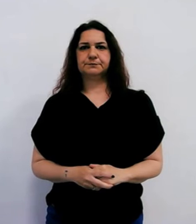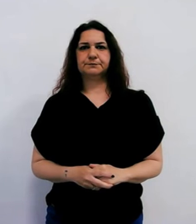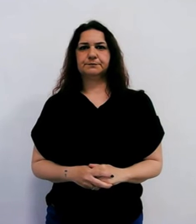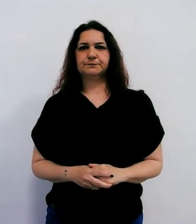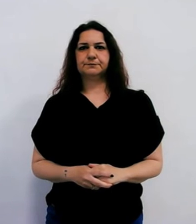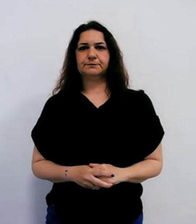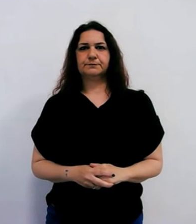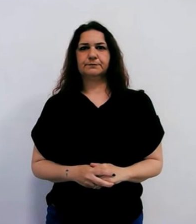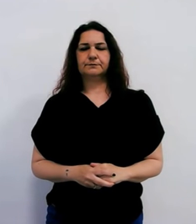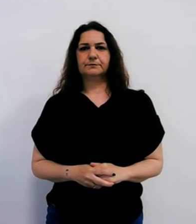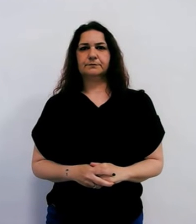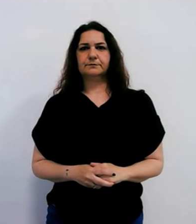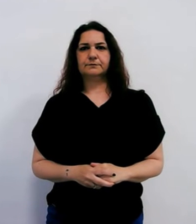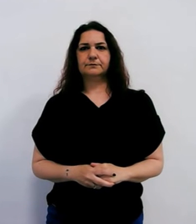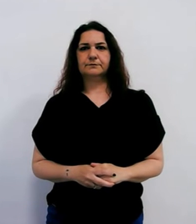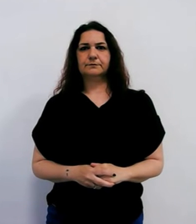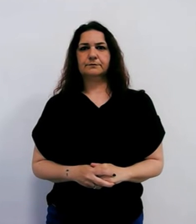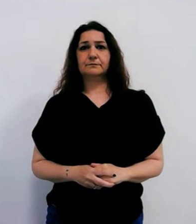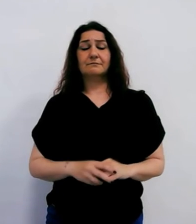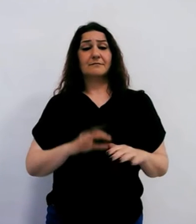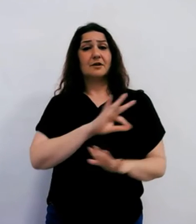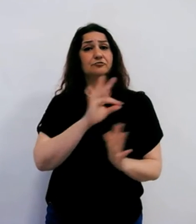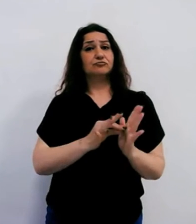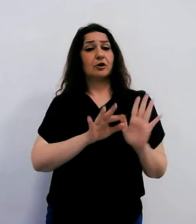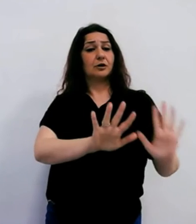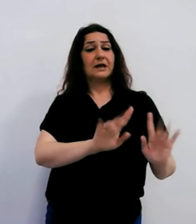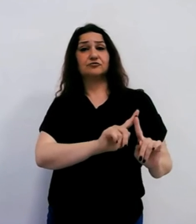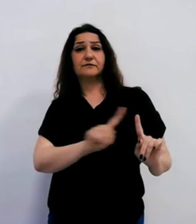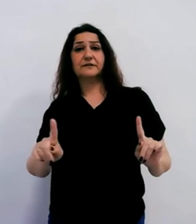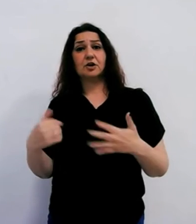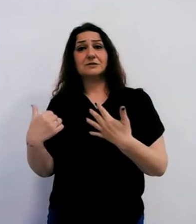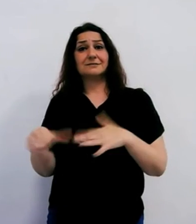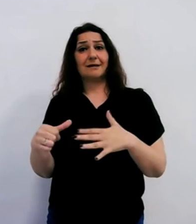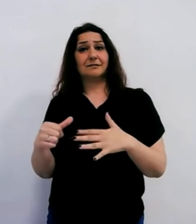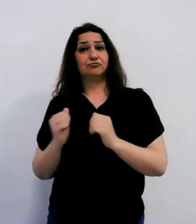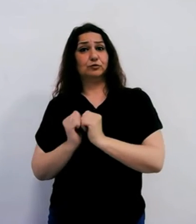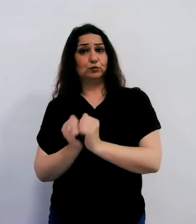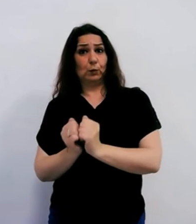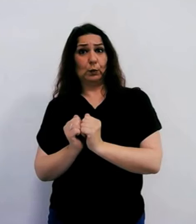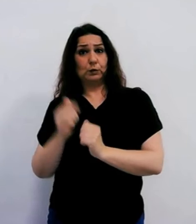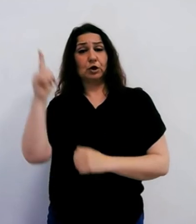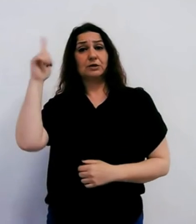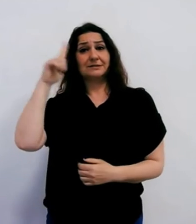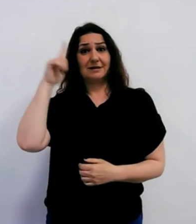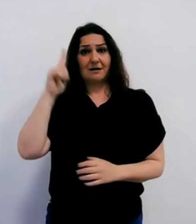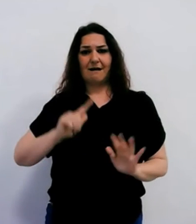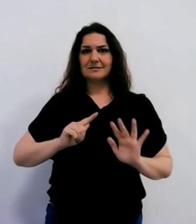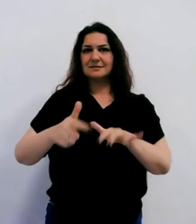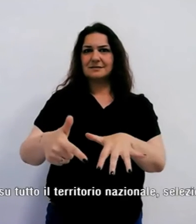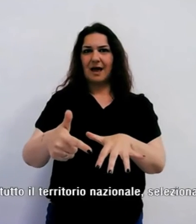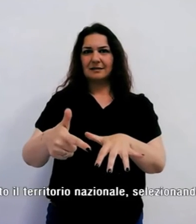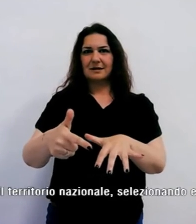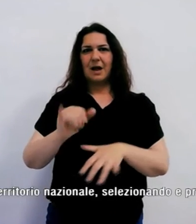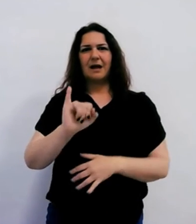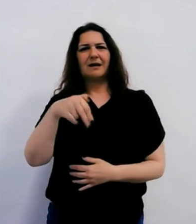E si svolgerà dal 10 al 16 giugno a Siena la settima edizione di Inbox dal vivo,